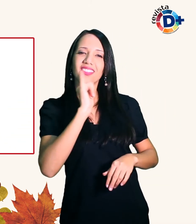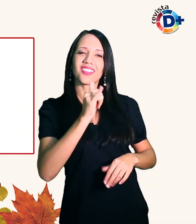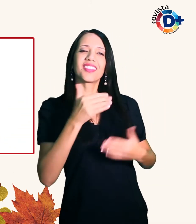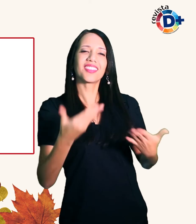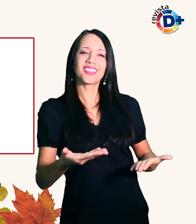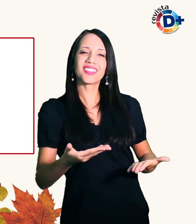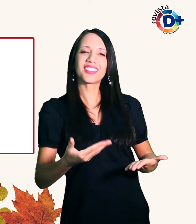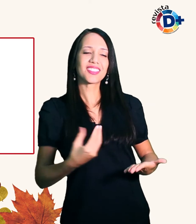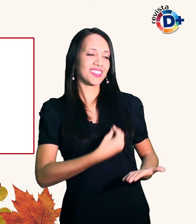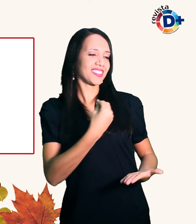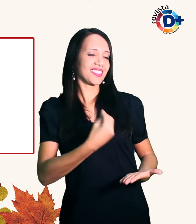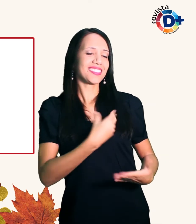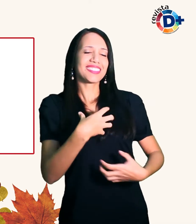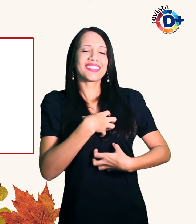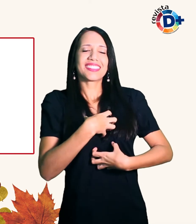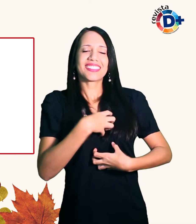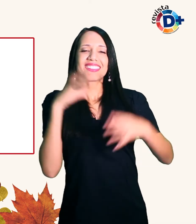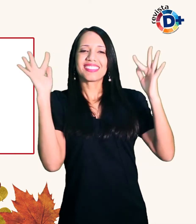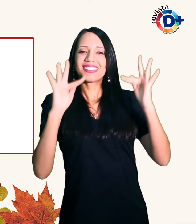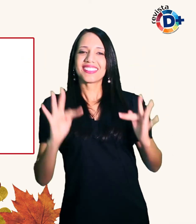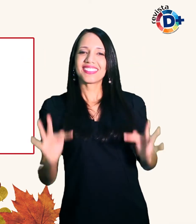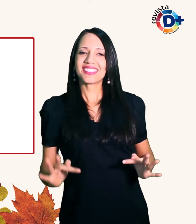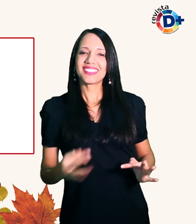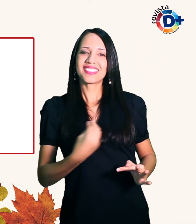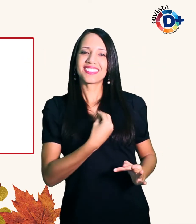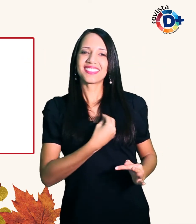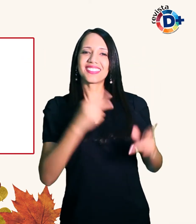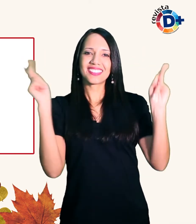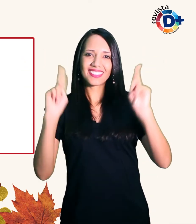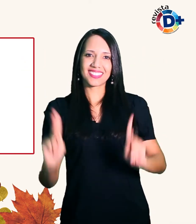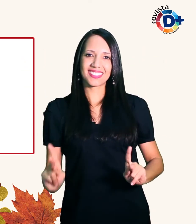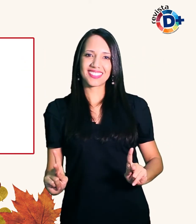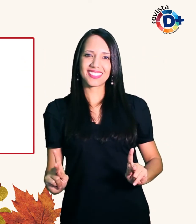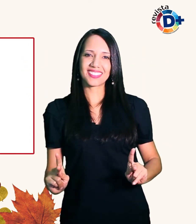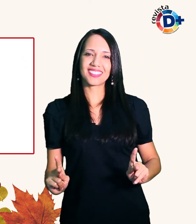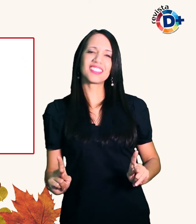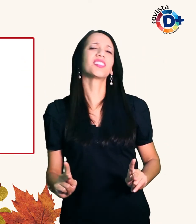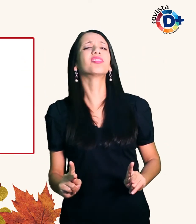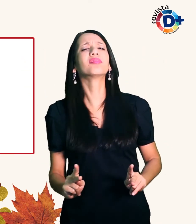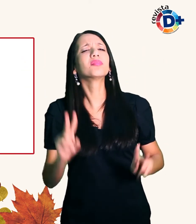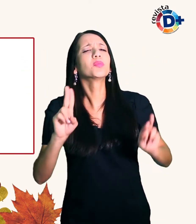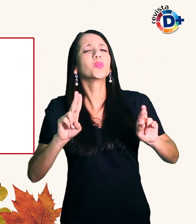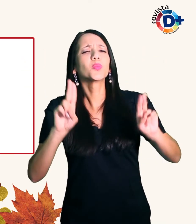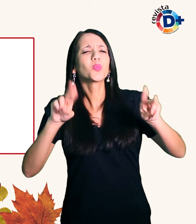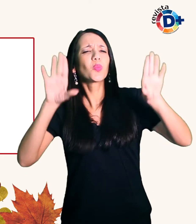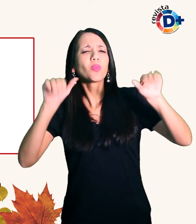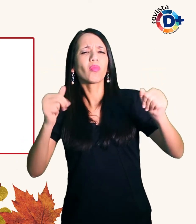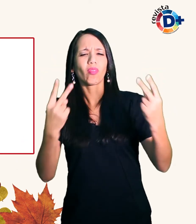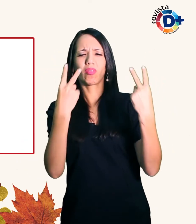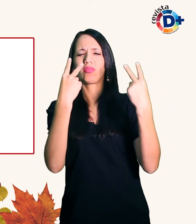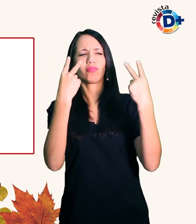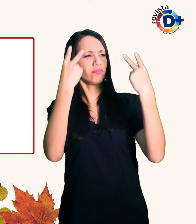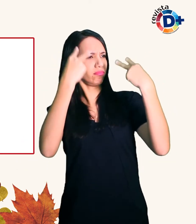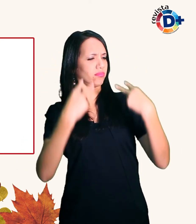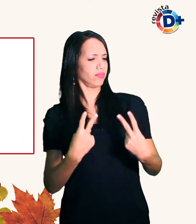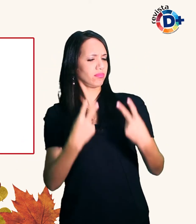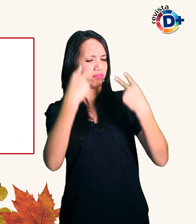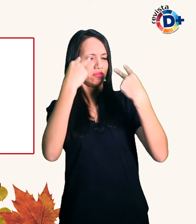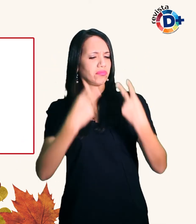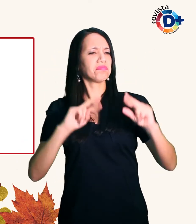vida para se sentir bem e viver em paz Nunca me vi diferente e isso foi um fator positivo na hora